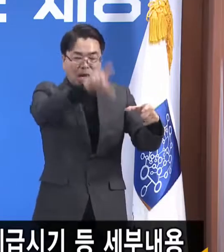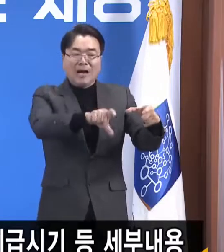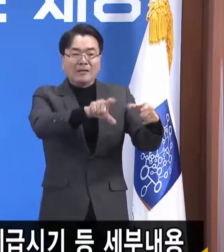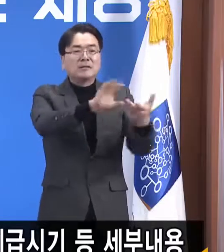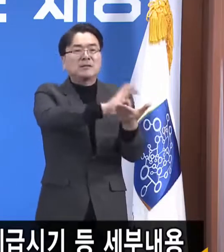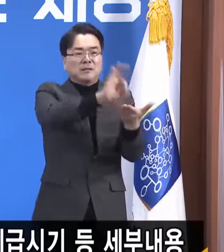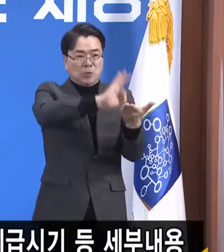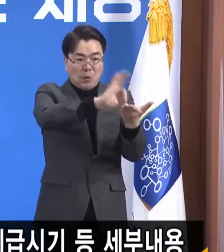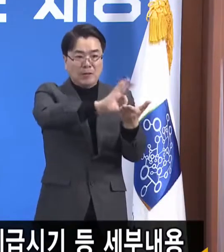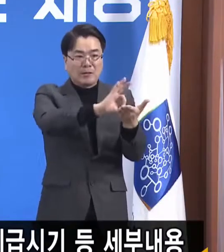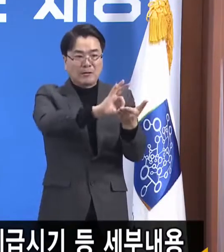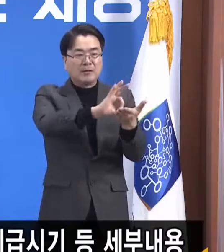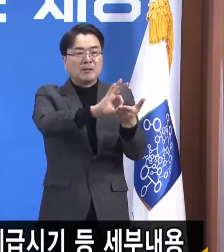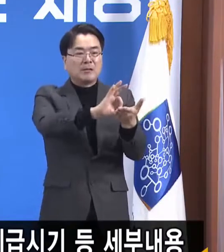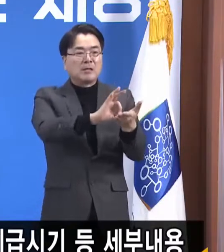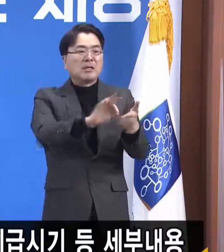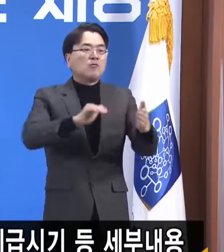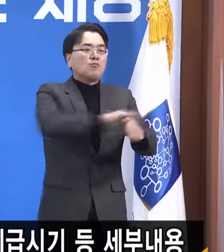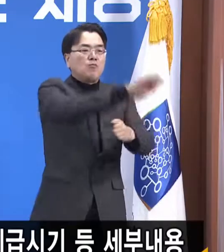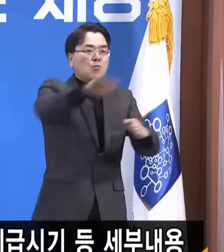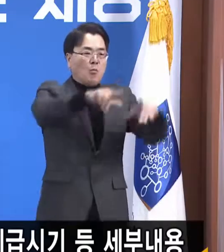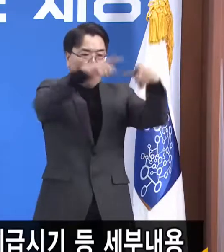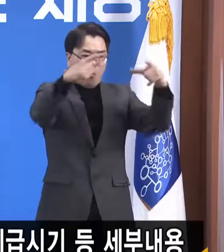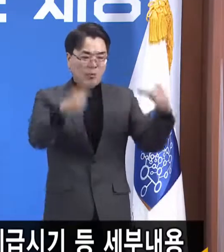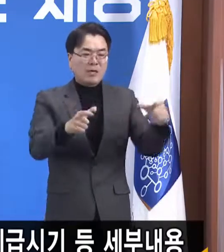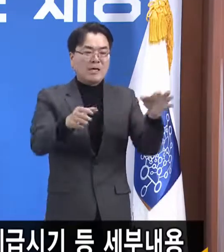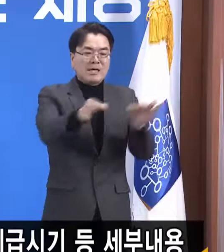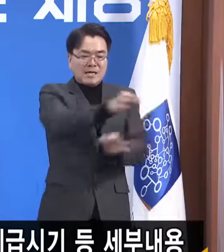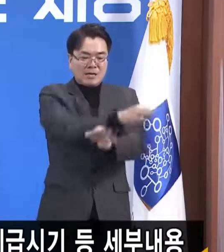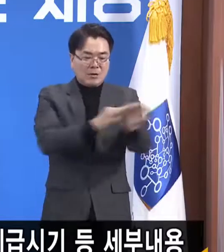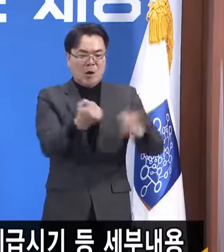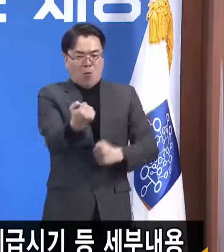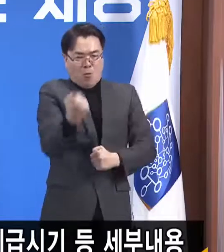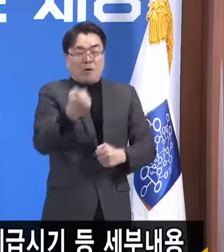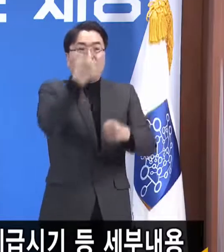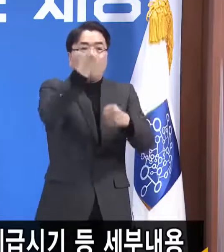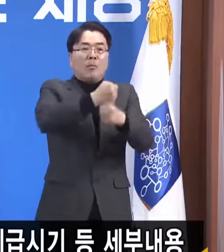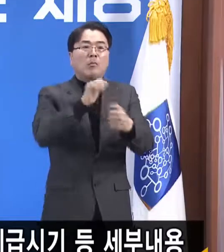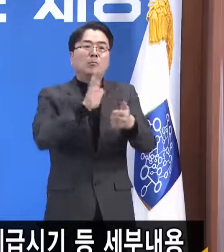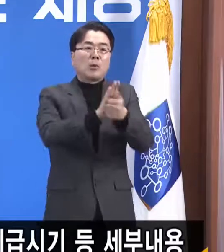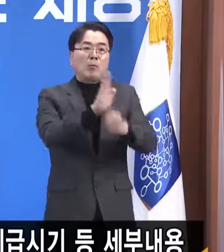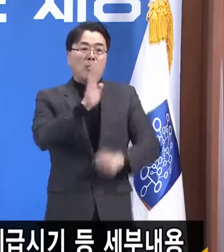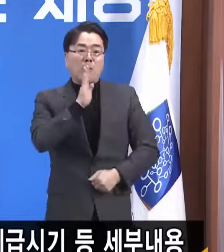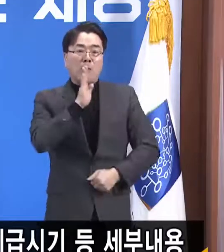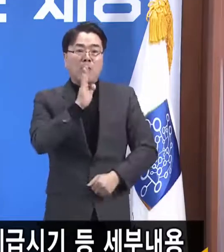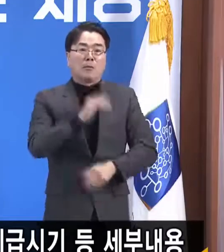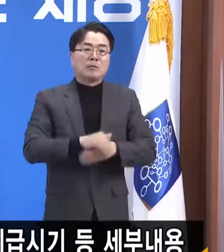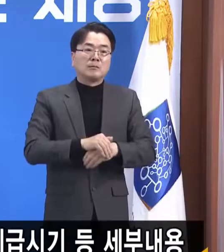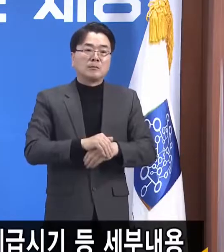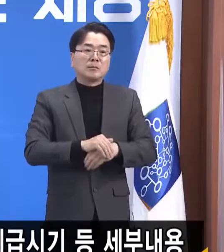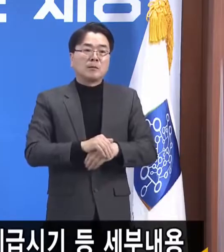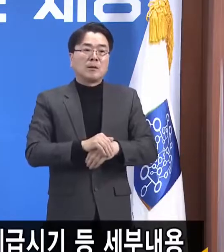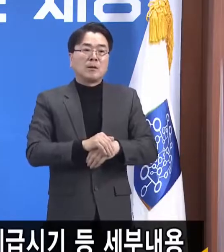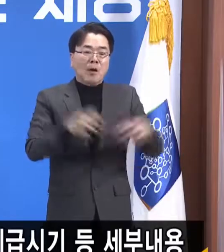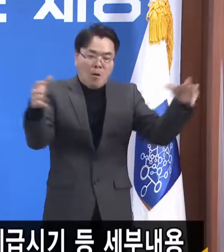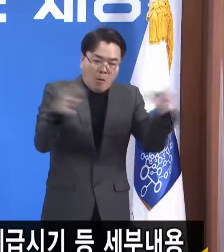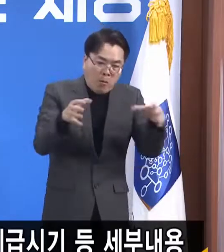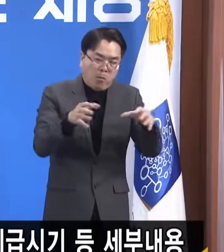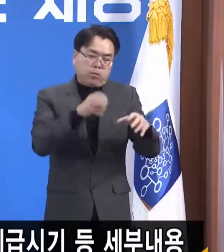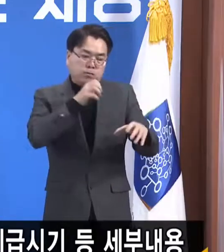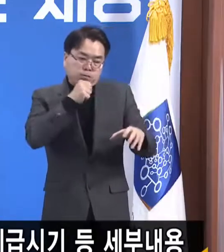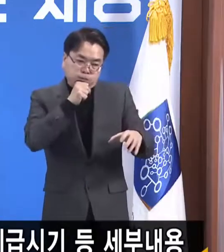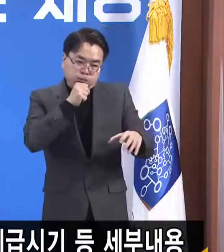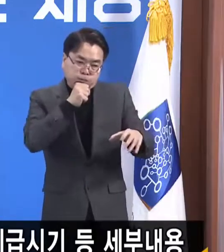것이 경제 활성화에 정말로 크게 도움이 된다는 것입니다. 통계적으로도 증명됐고 이게 체감상으로도